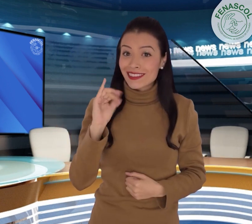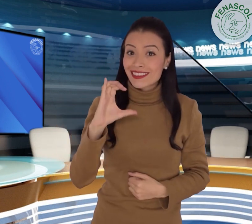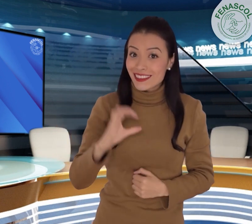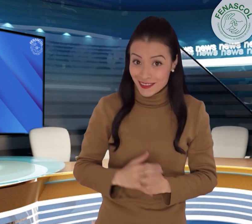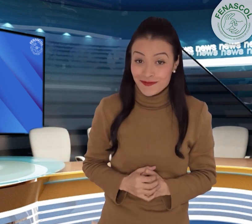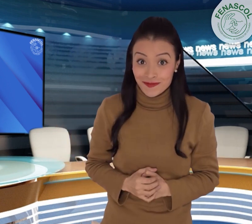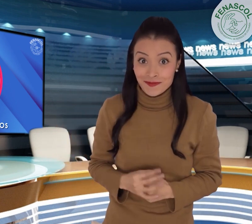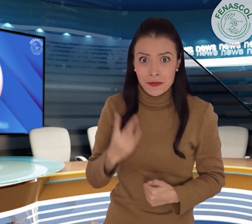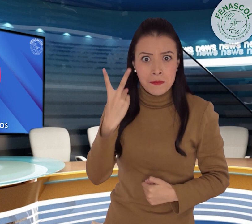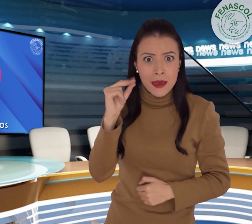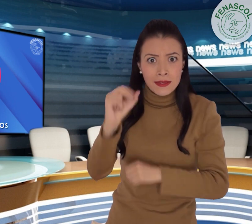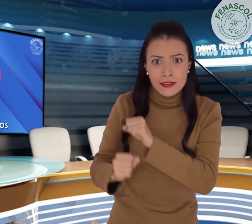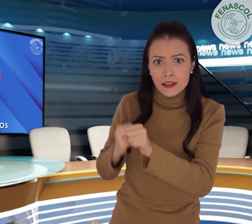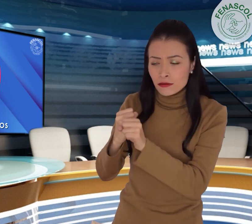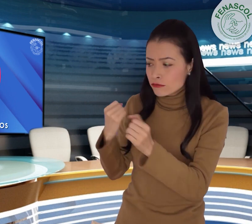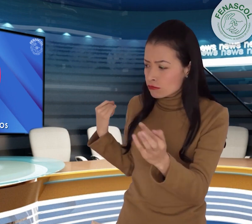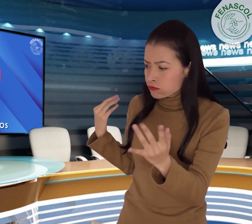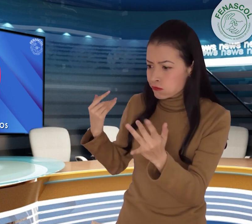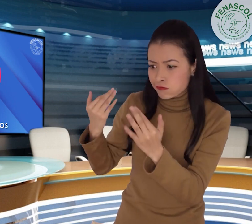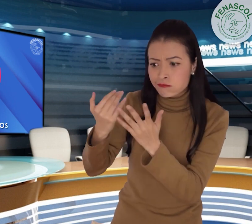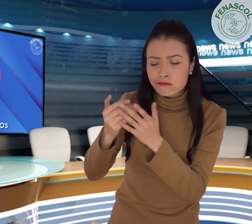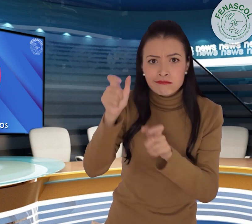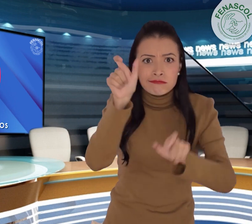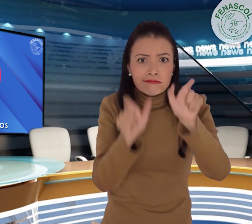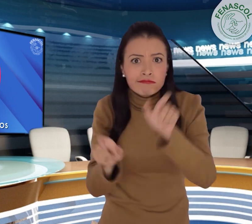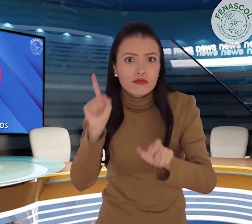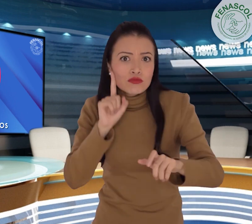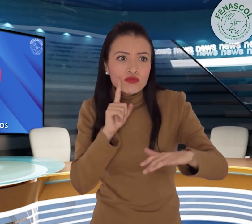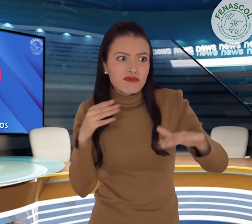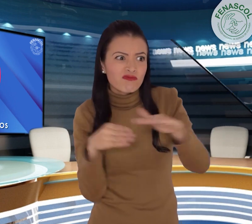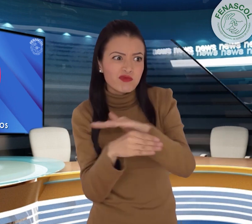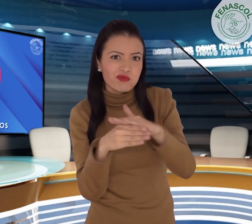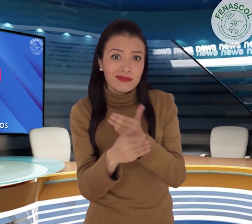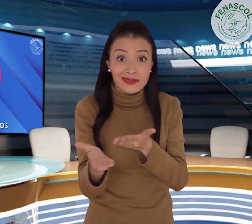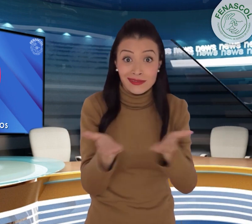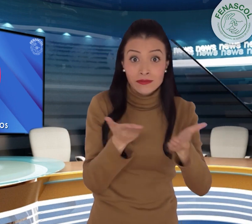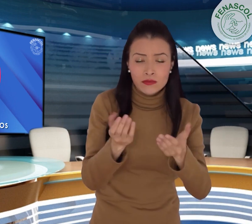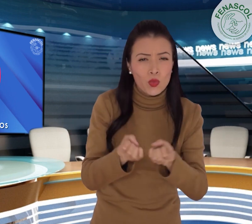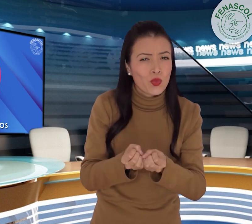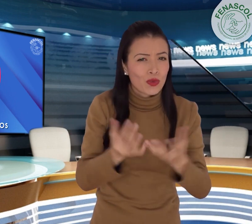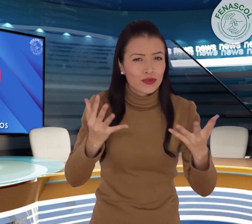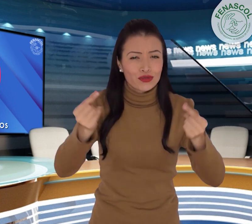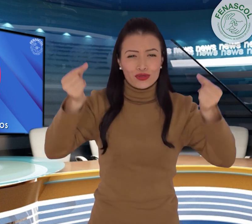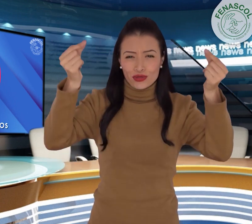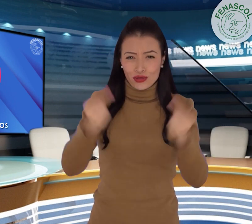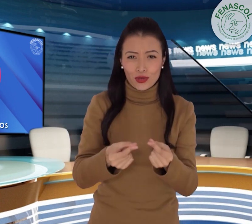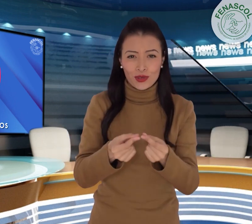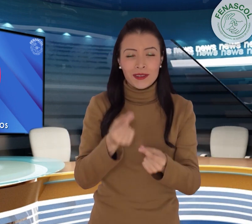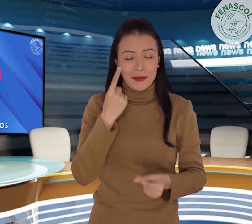información. La cantidad de servicios prestados durante estos 20 años ha sumado un total de...